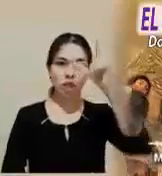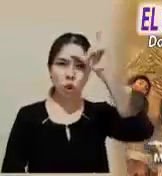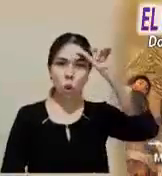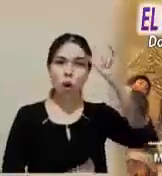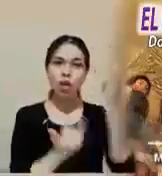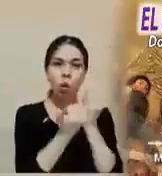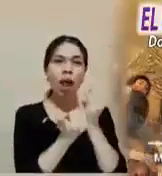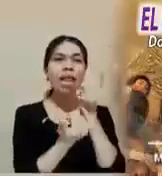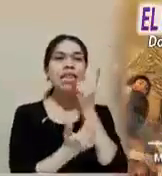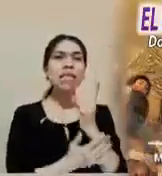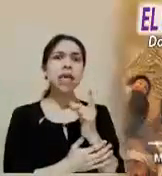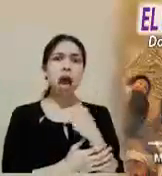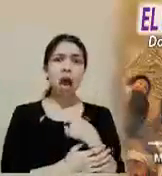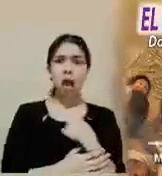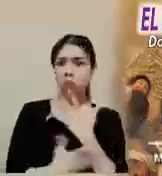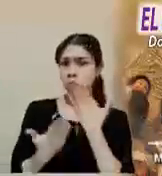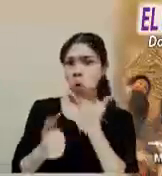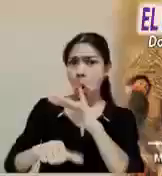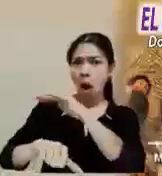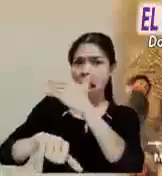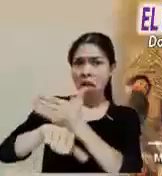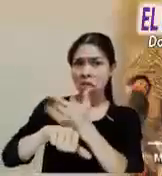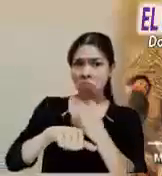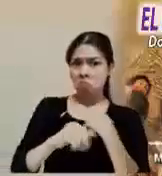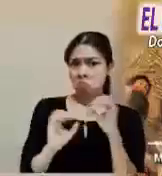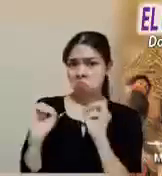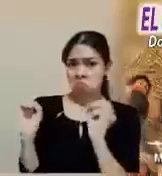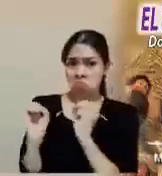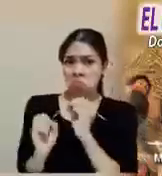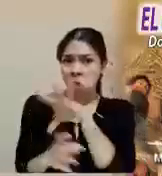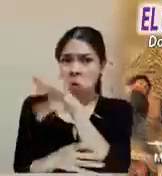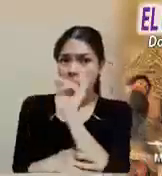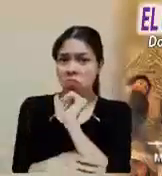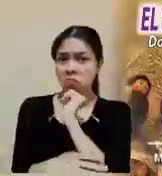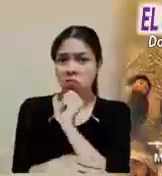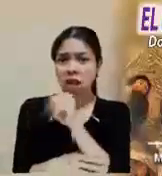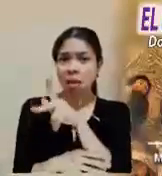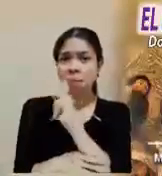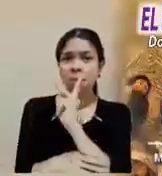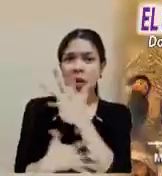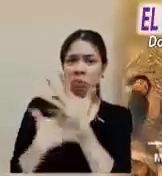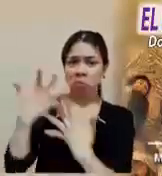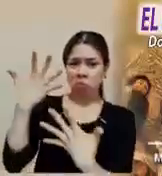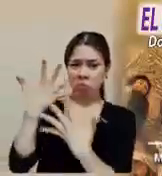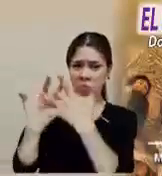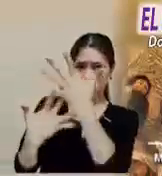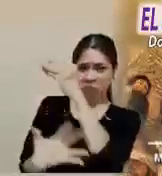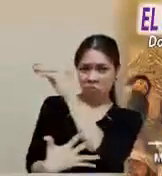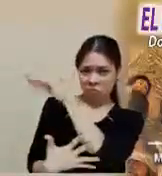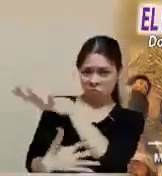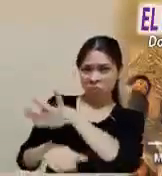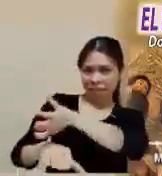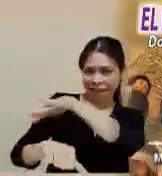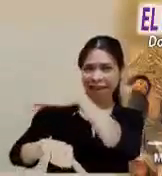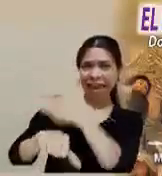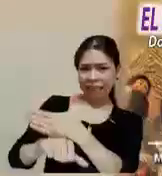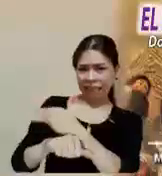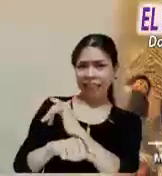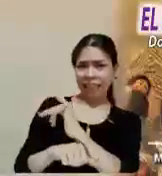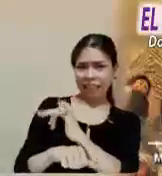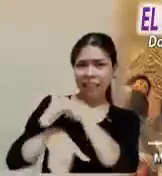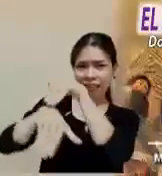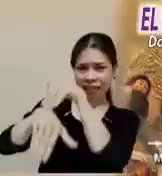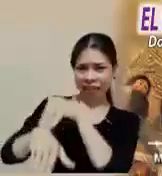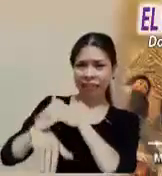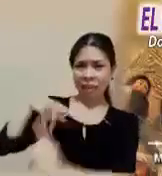pero se atreve a darle un escarnio y después de exhibirlo como más repugnante que Barrabás, autoriza que lo